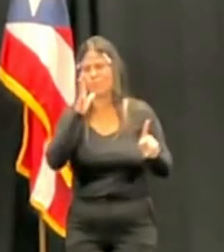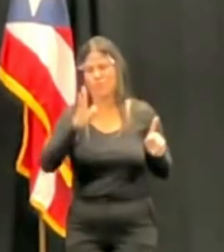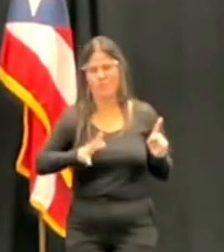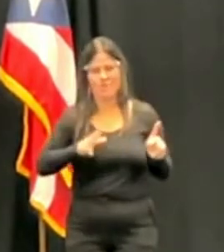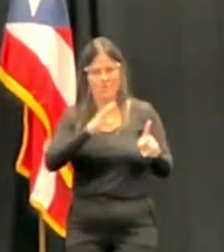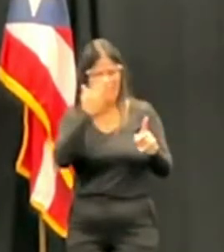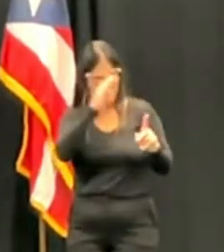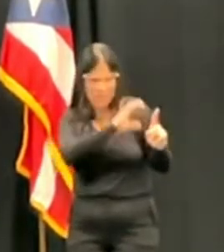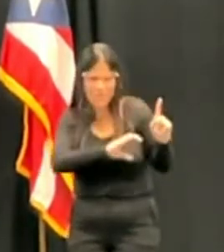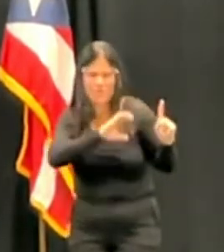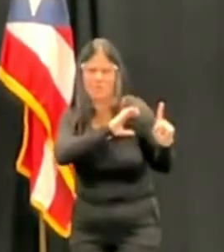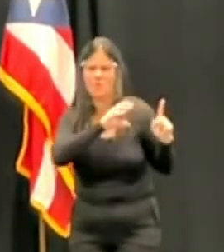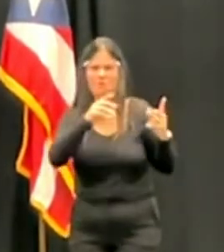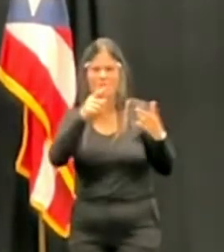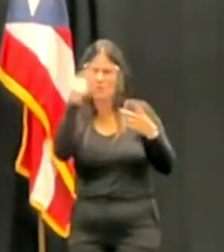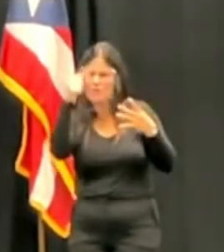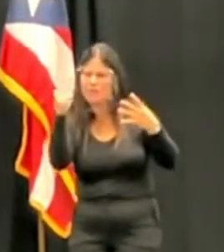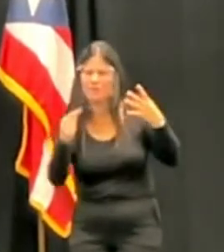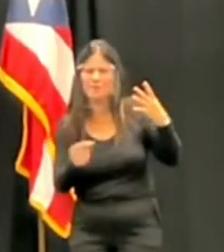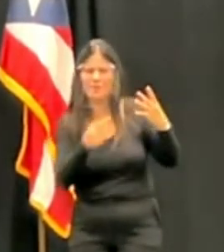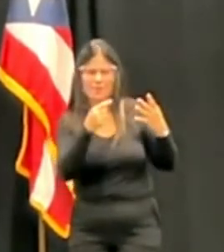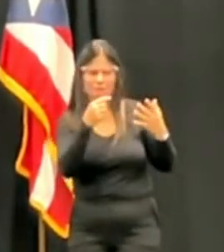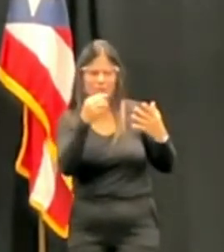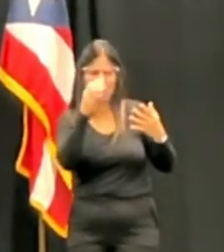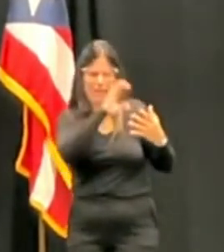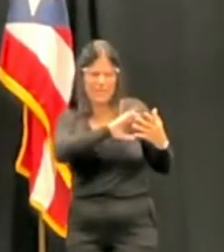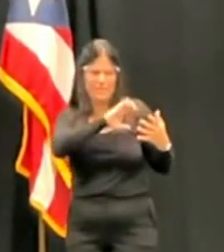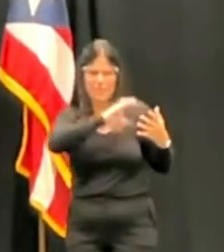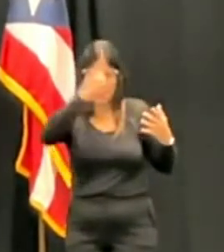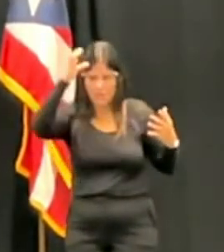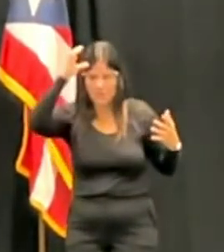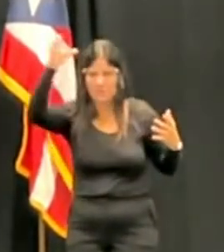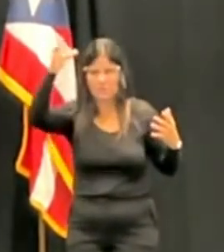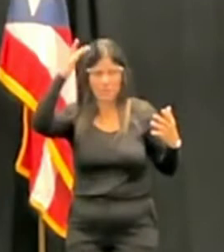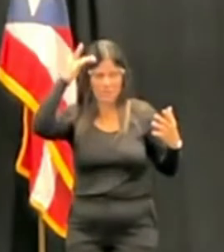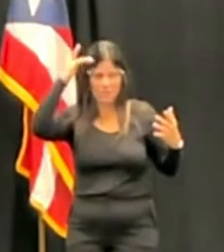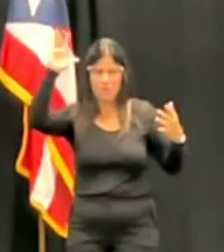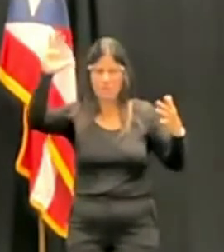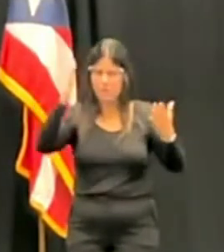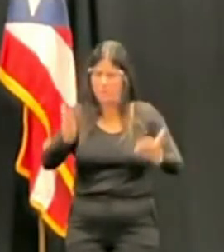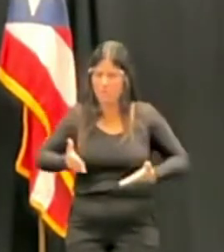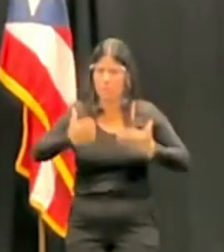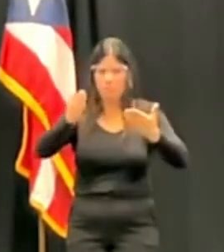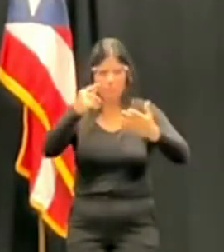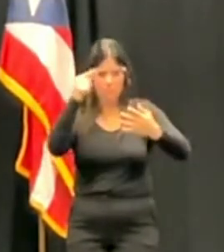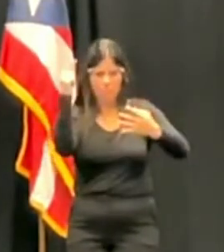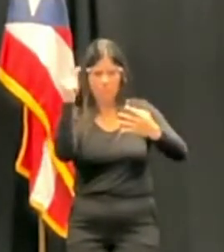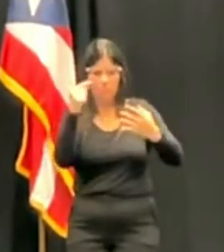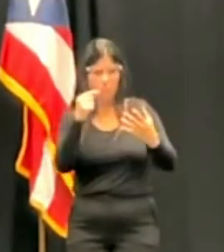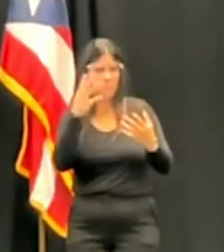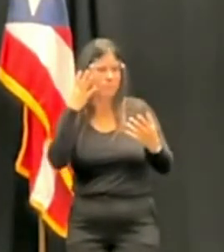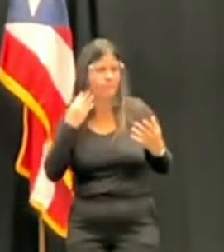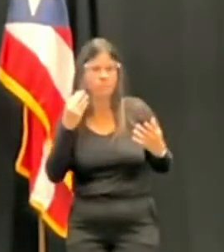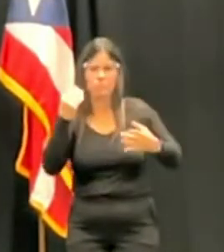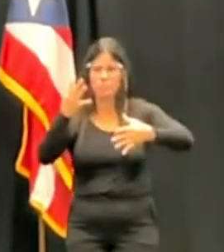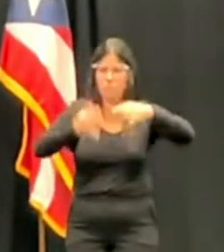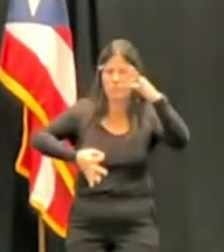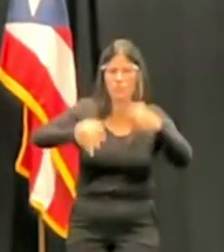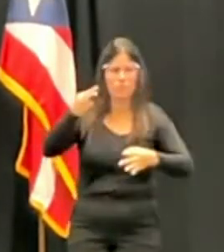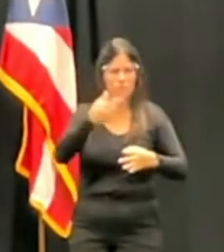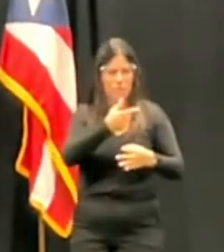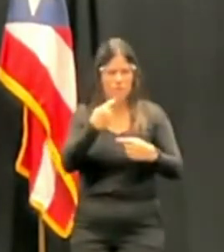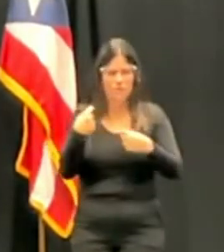intelectuales de aportaciones al ordenamiento jurídico, principalmente, y que necesitaciera